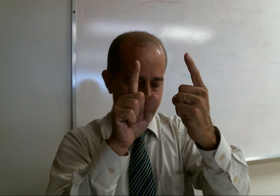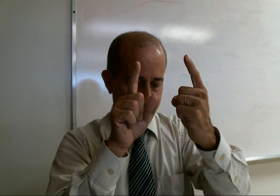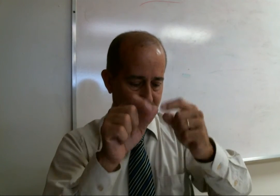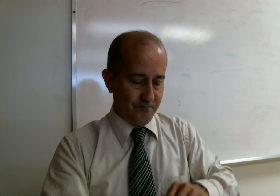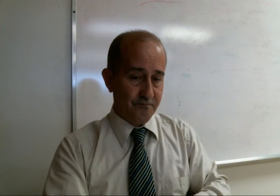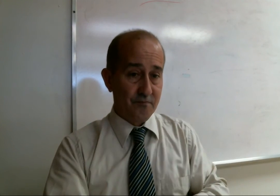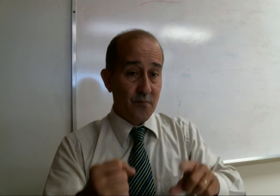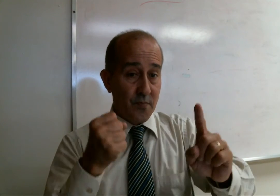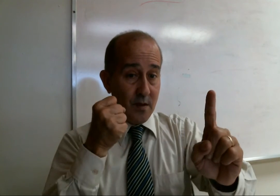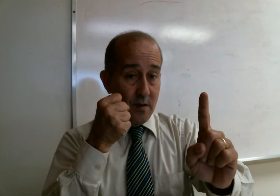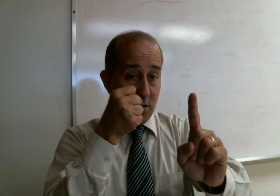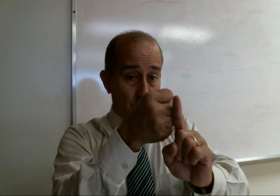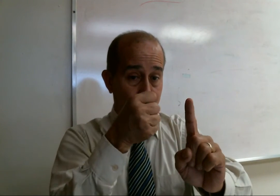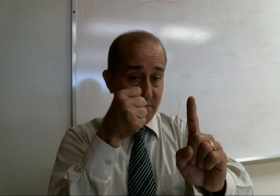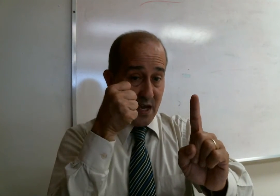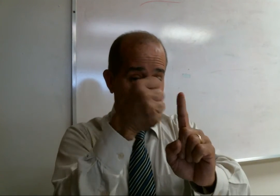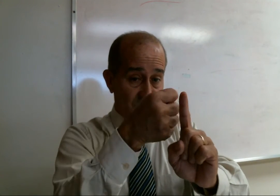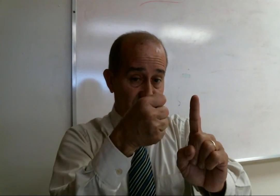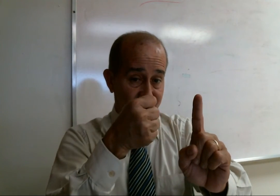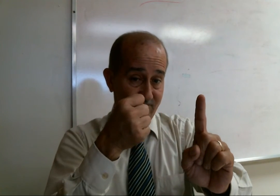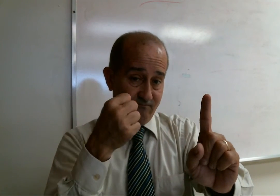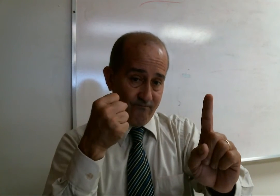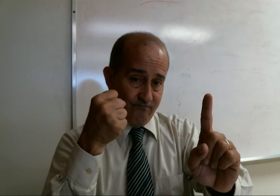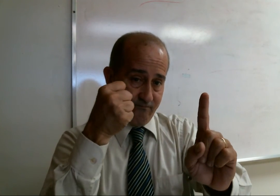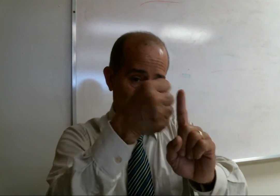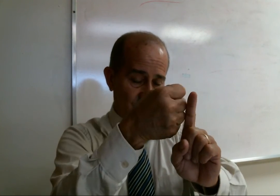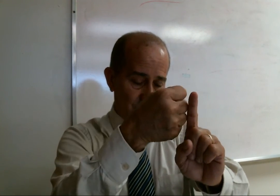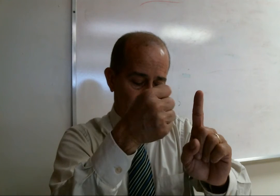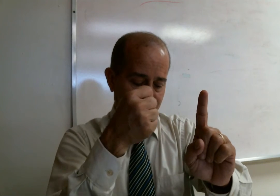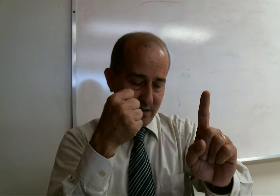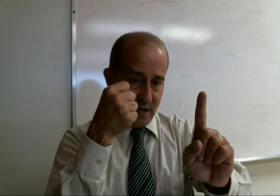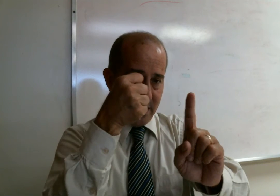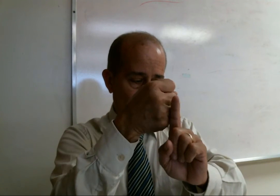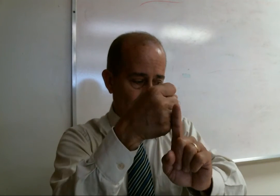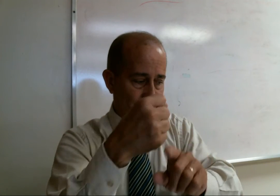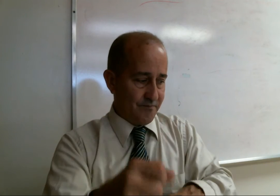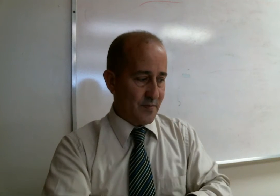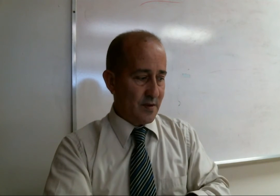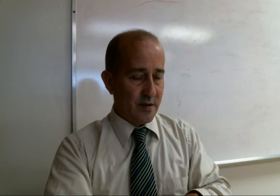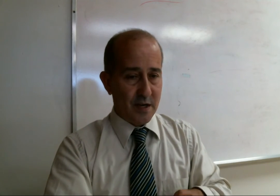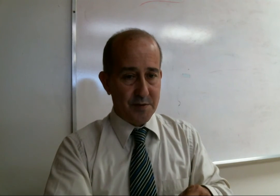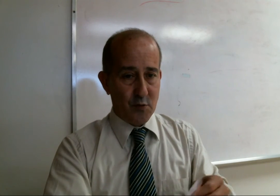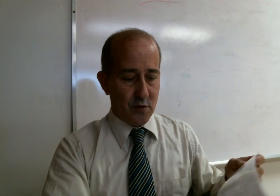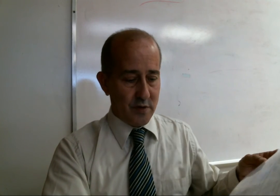golpear, impactar, la vimos hoy,